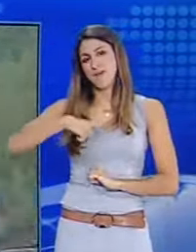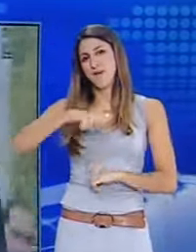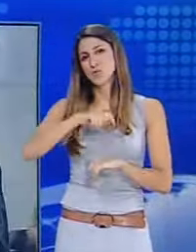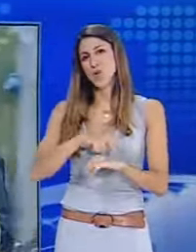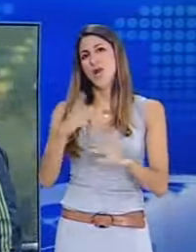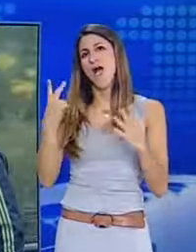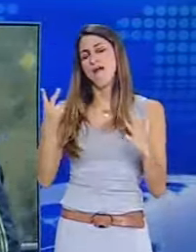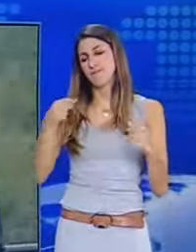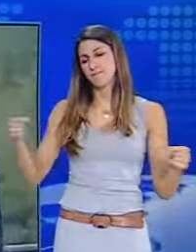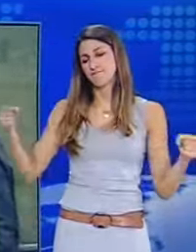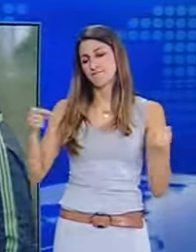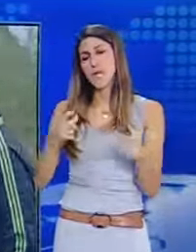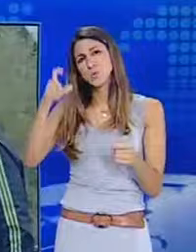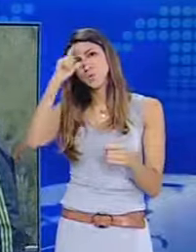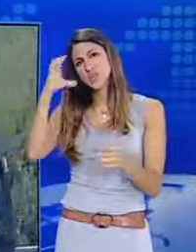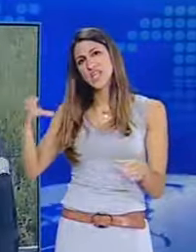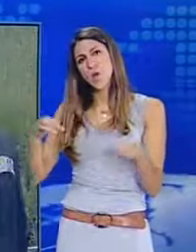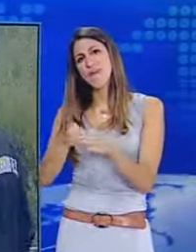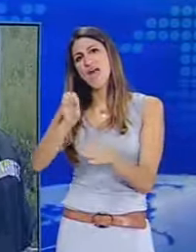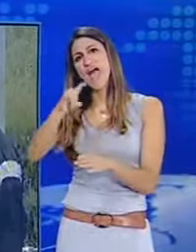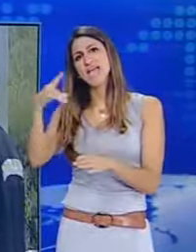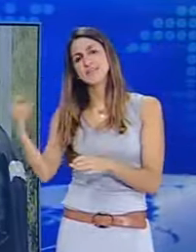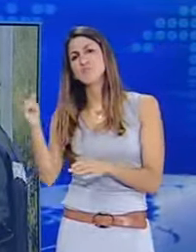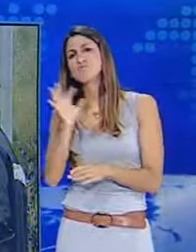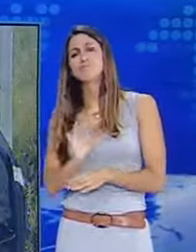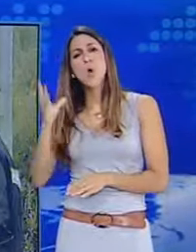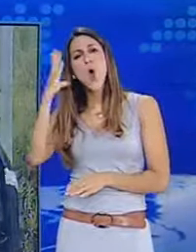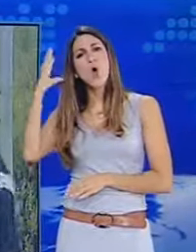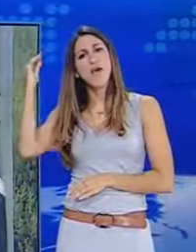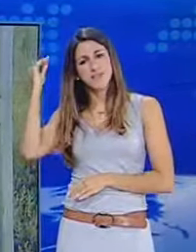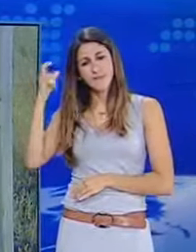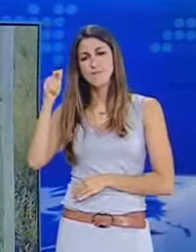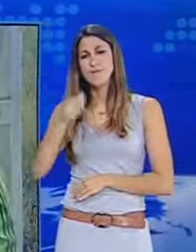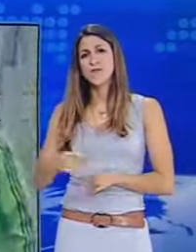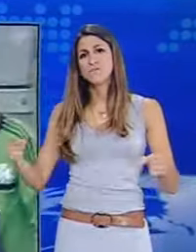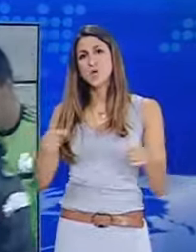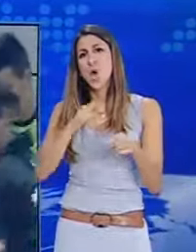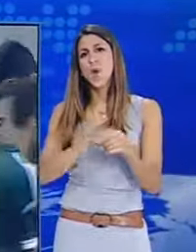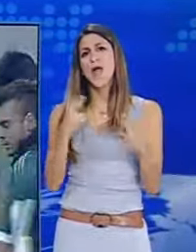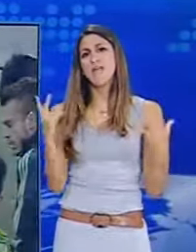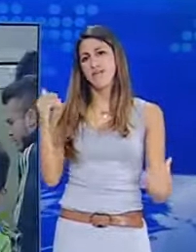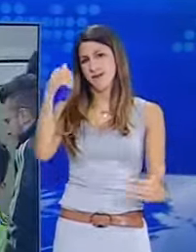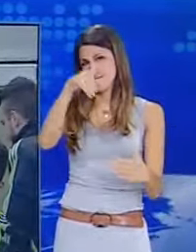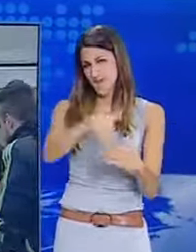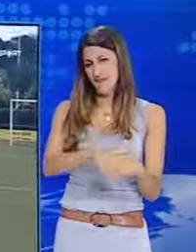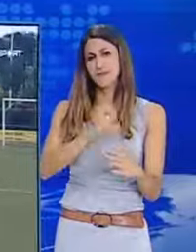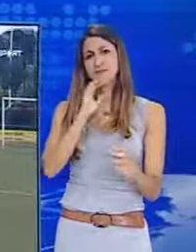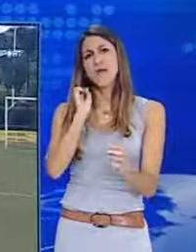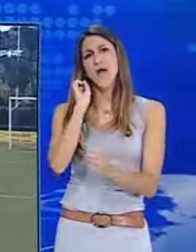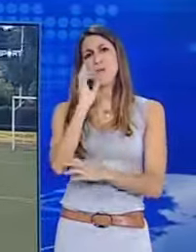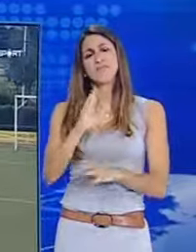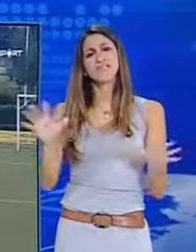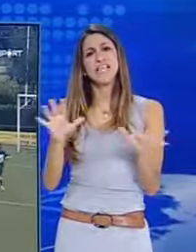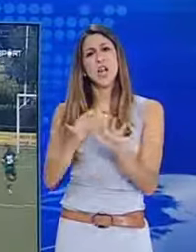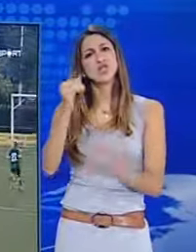Παναφιναϊκού σε φιλικό παιχνίδι προετοιμασίας που θα διεξαχθεί στην Ολλανδία. Ο αγώνας θα ξεκινήσει στις 7 το βράδυ ώρα Ελλάδος και θα μεταδοθεί από τη